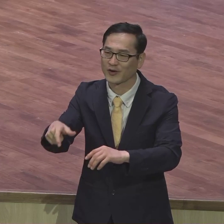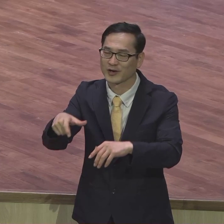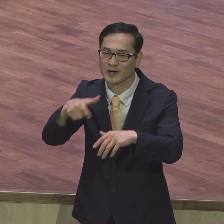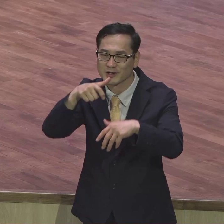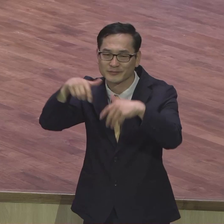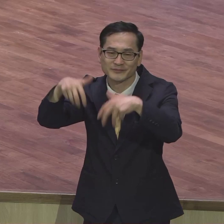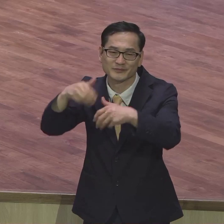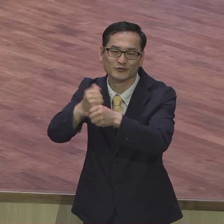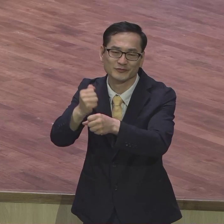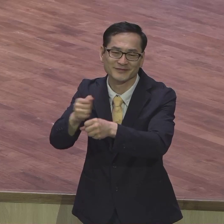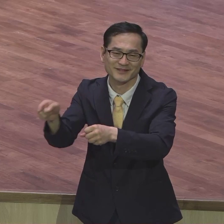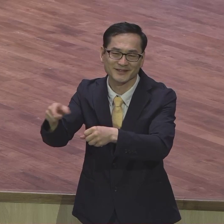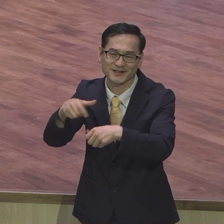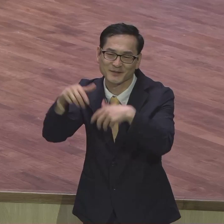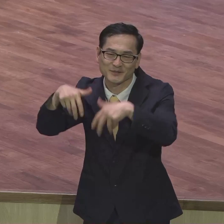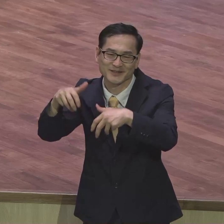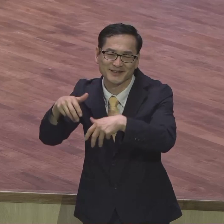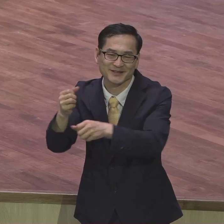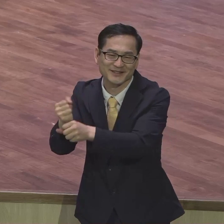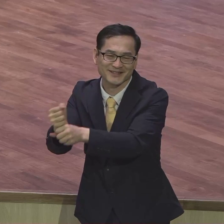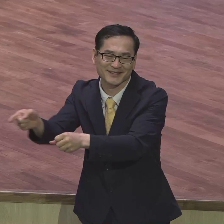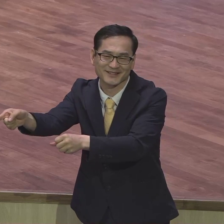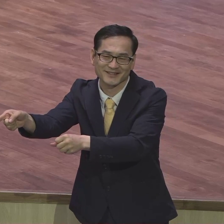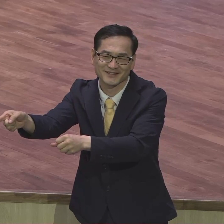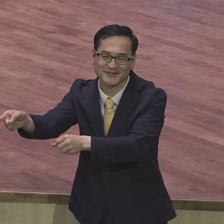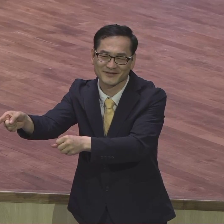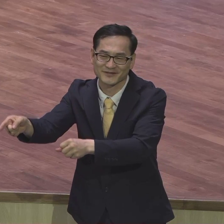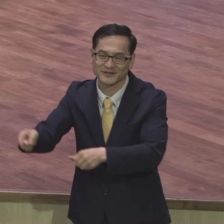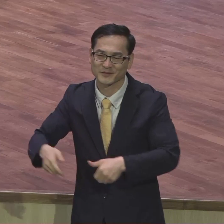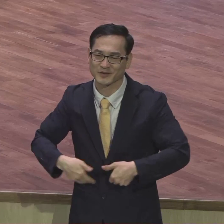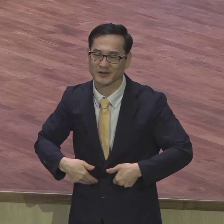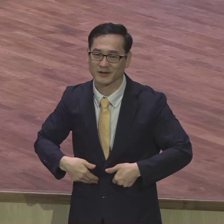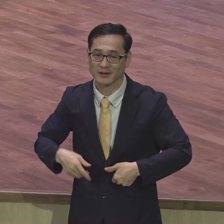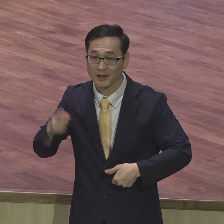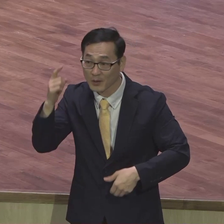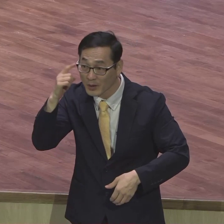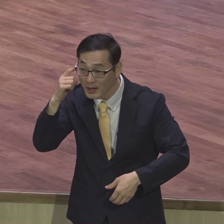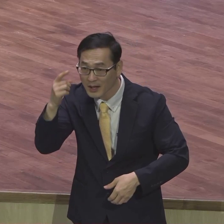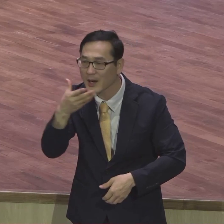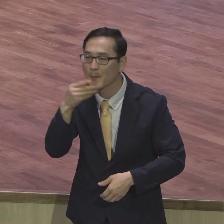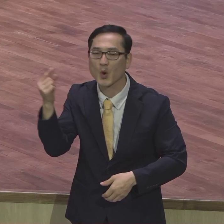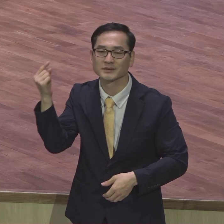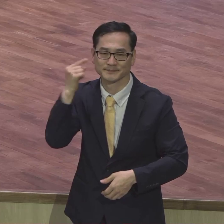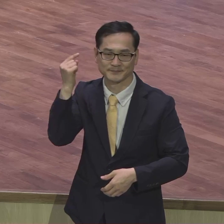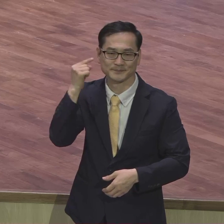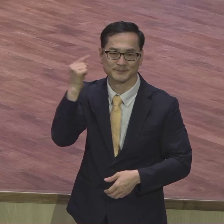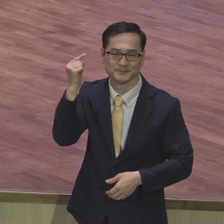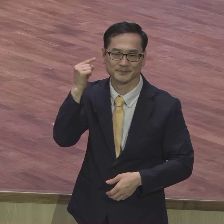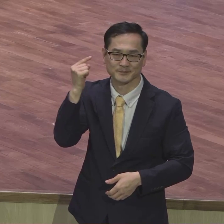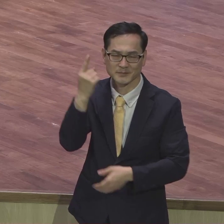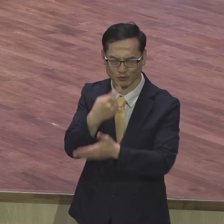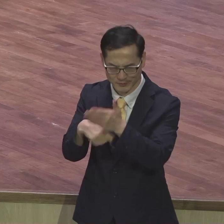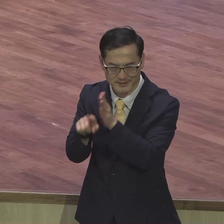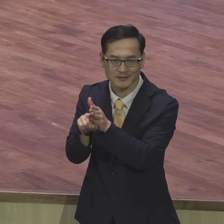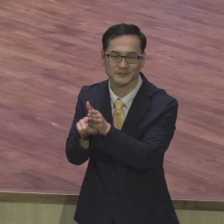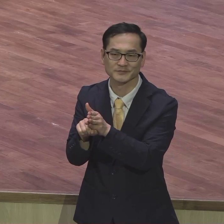이런 일을 해야 되느냐 우리가 왜 해야 되느냐 복음이 이끄는 삶, 복음이 성취되는 삶 언약이